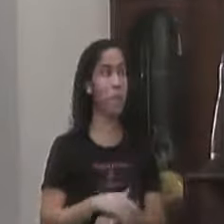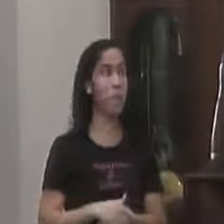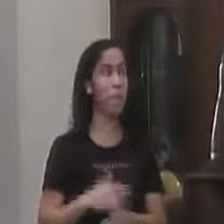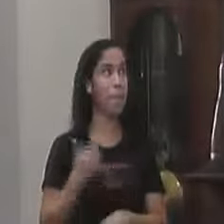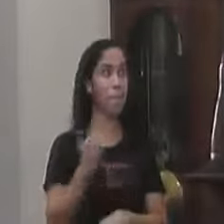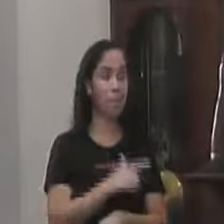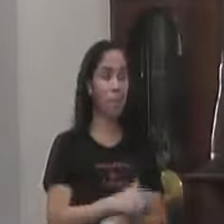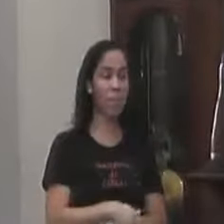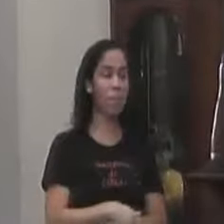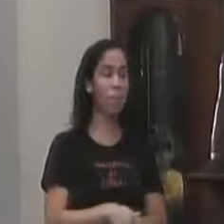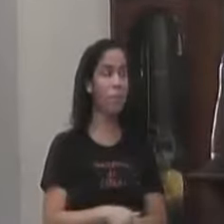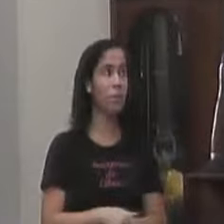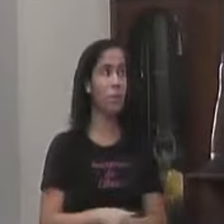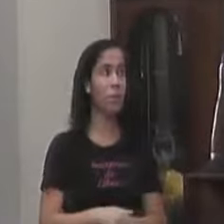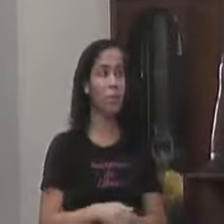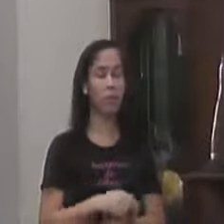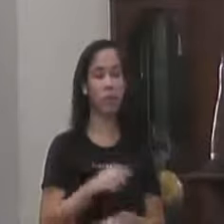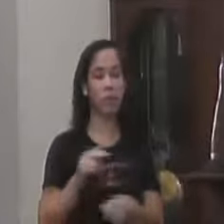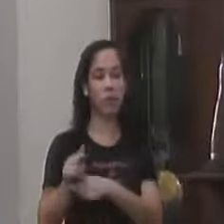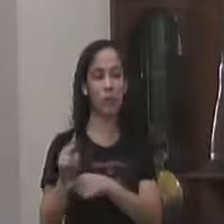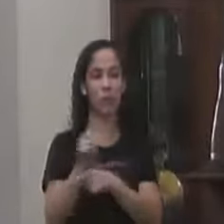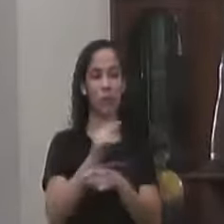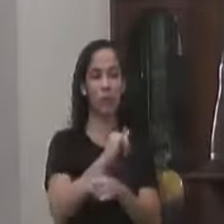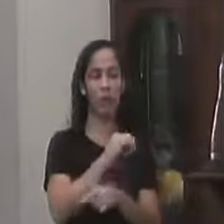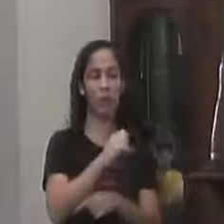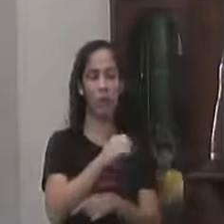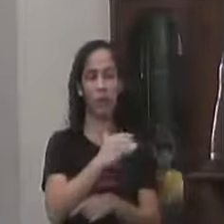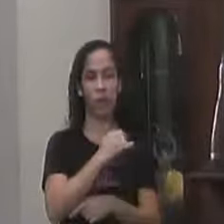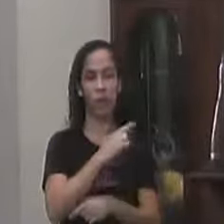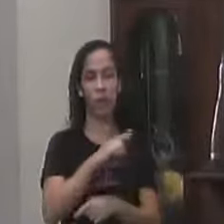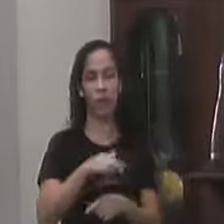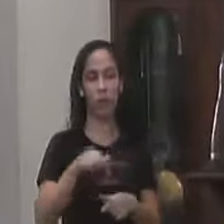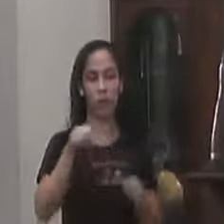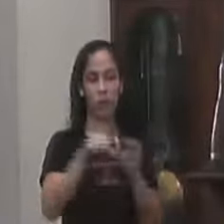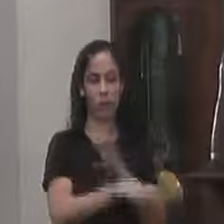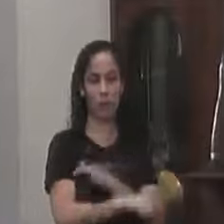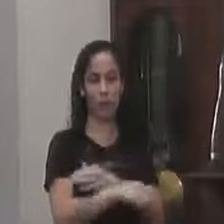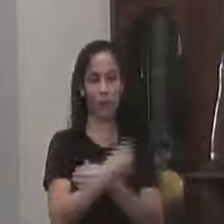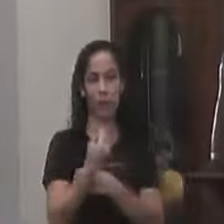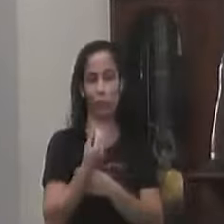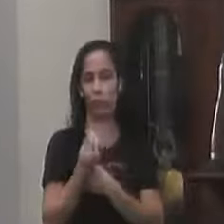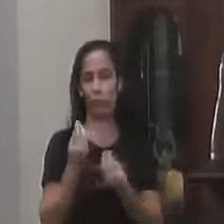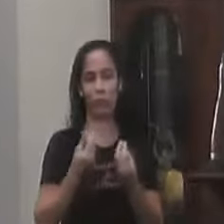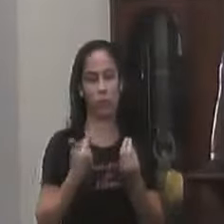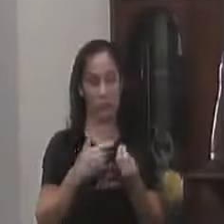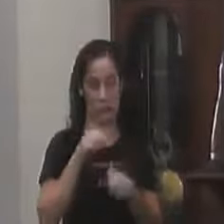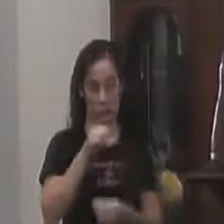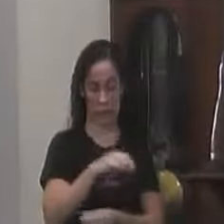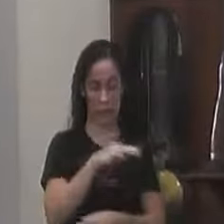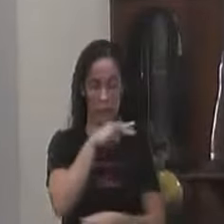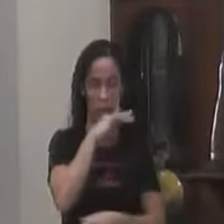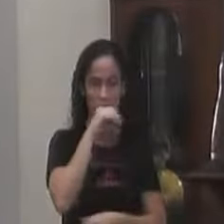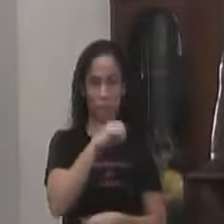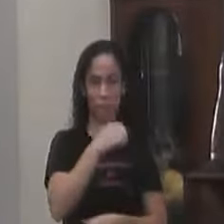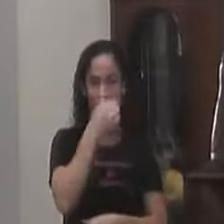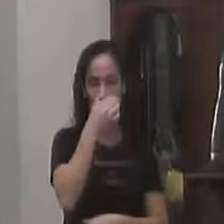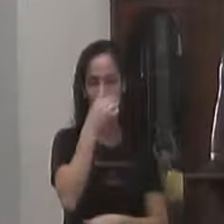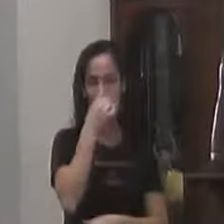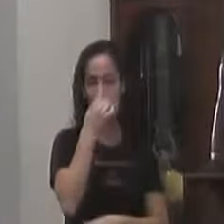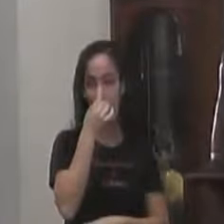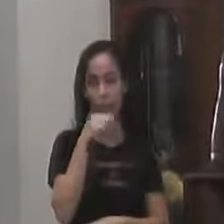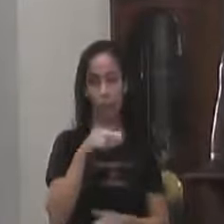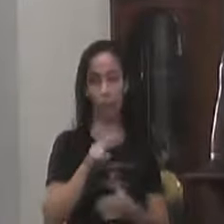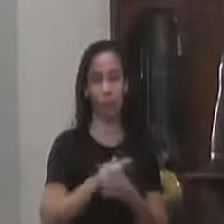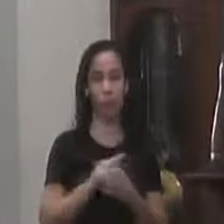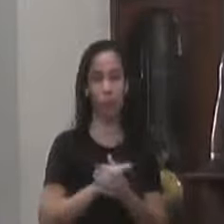Mais uma vez Os cenários fiscais Para o governo do estado São os piores possíveis A recuperação fiscal Ainda vai demorar mais E